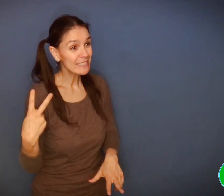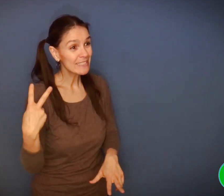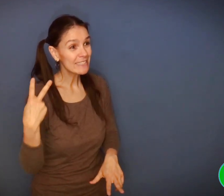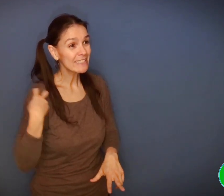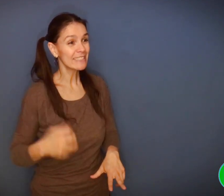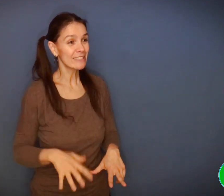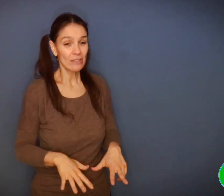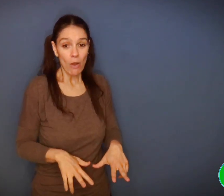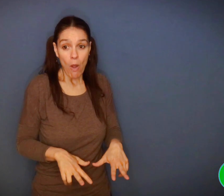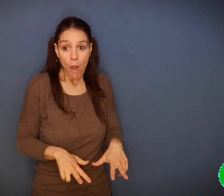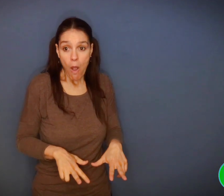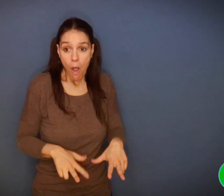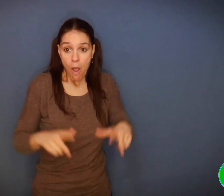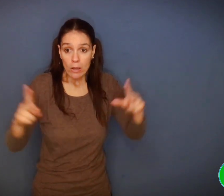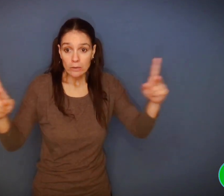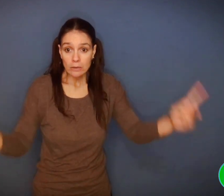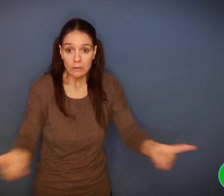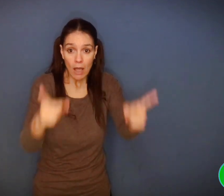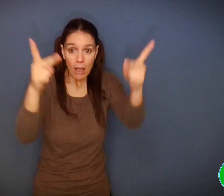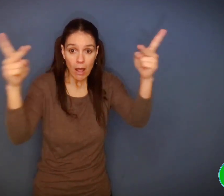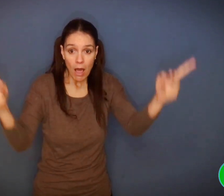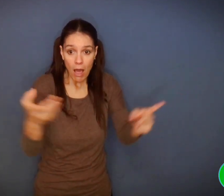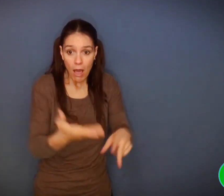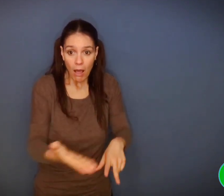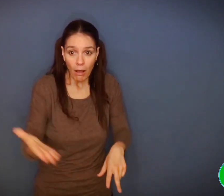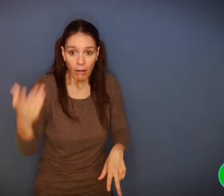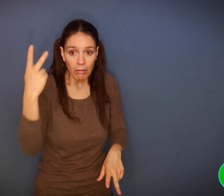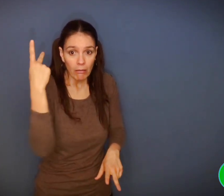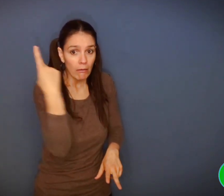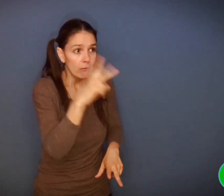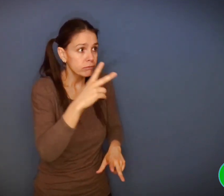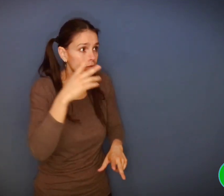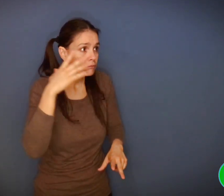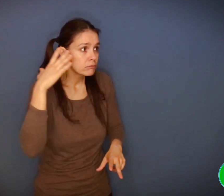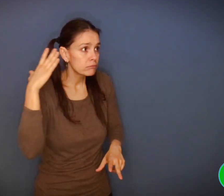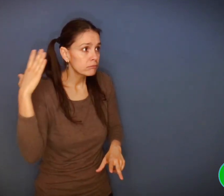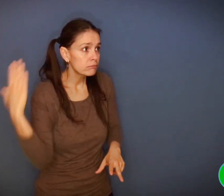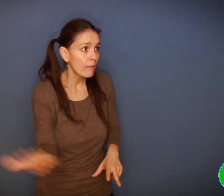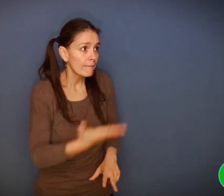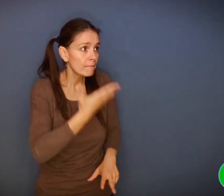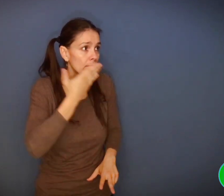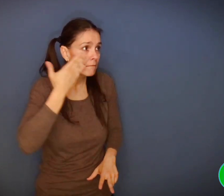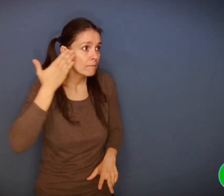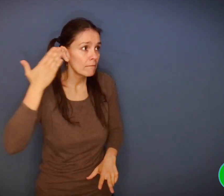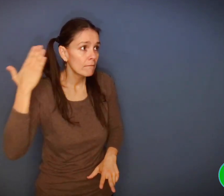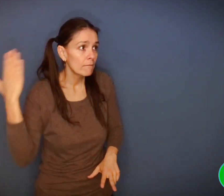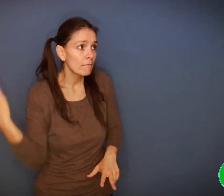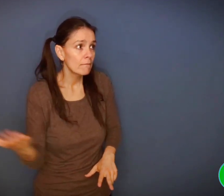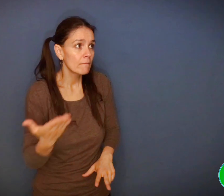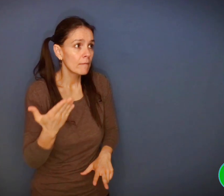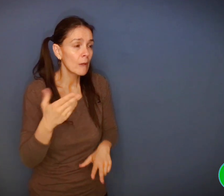Félicien ! Tes salades sont superbes ! » dit Odette la poule.